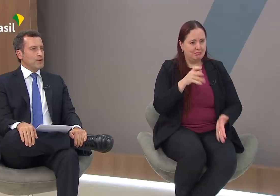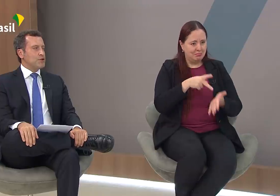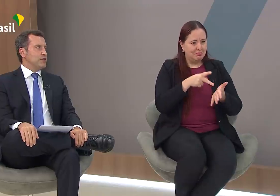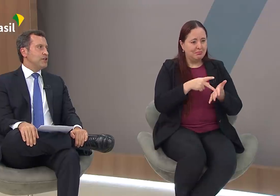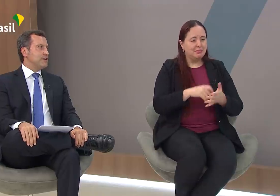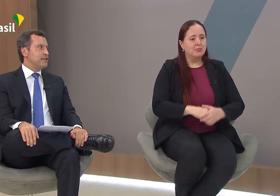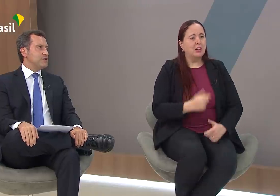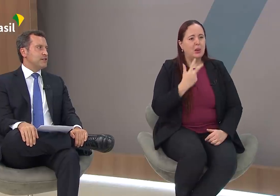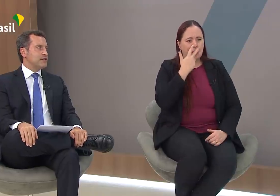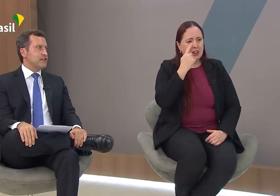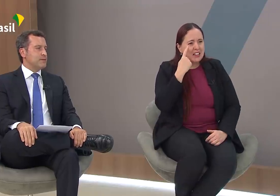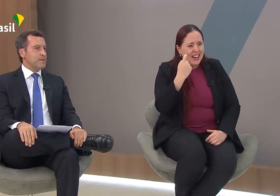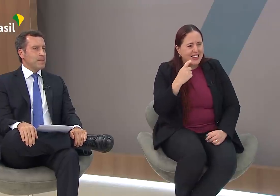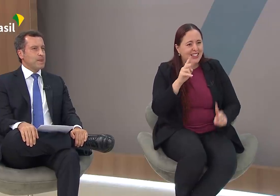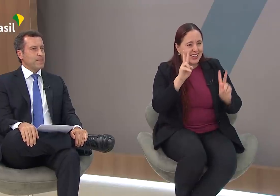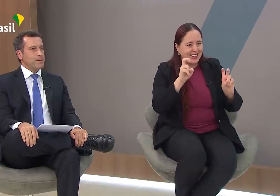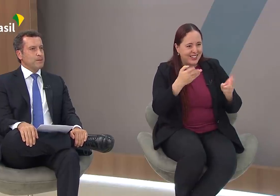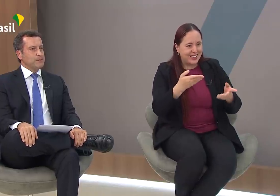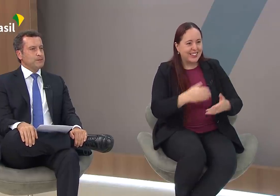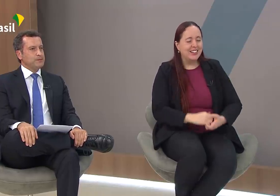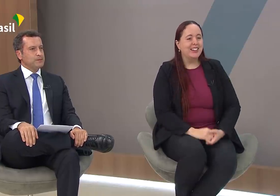Eu achei interessante essa...